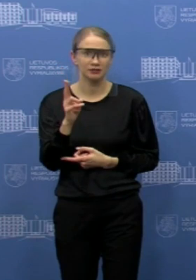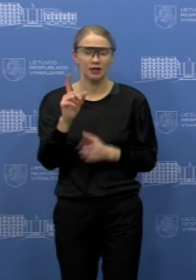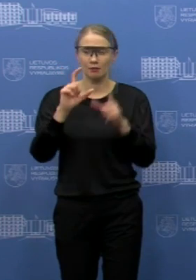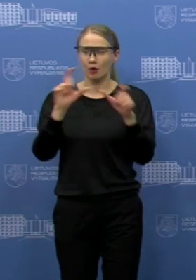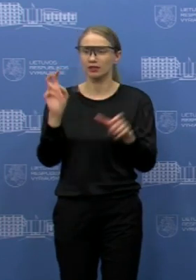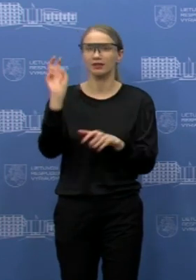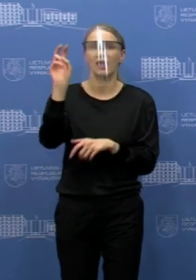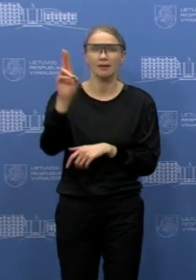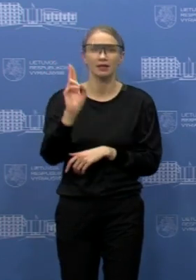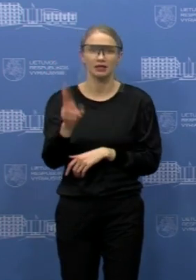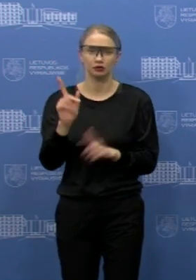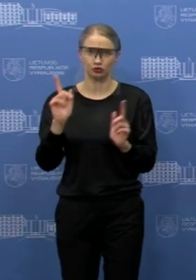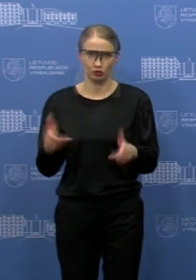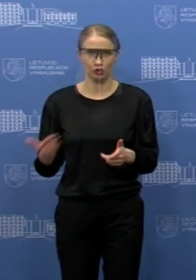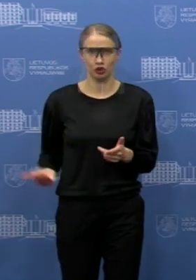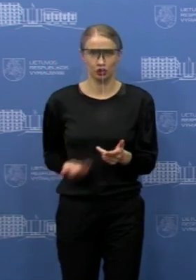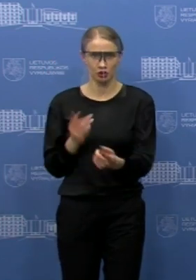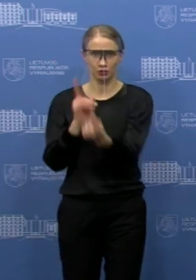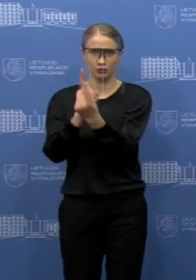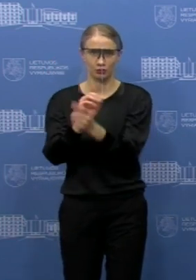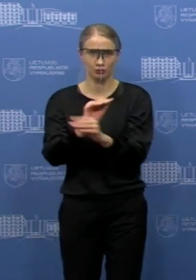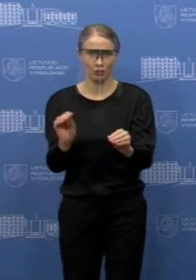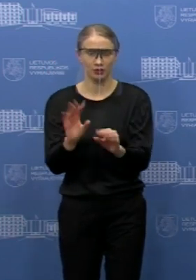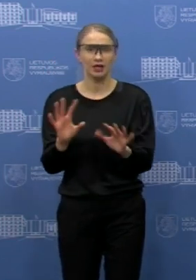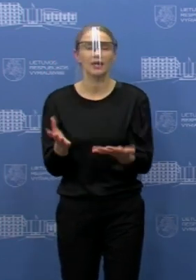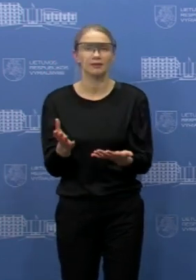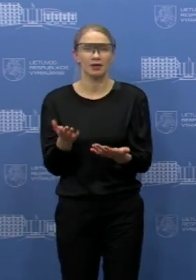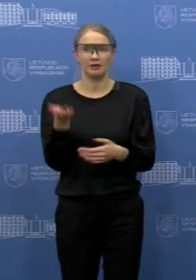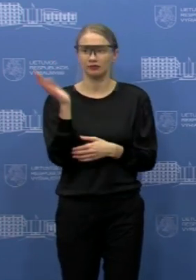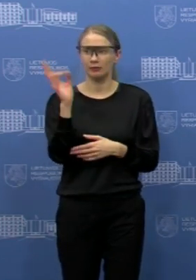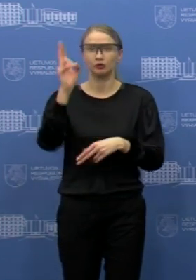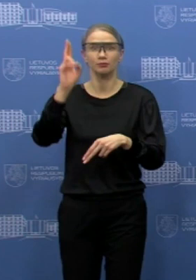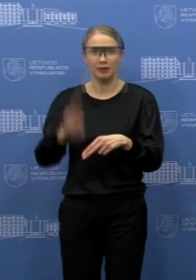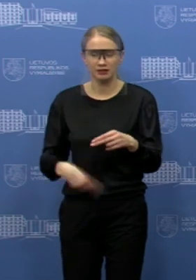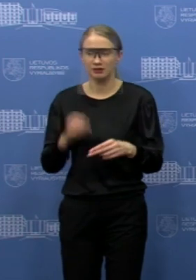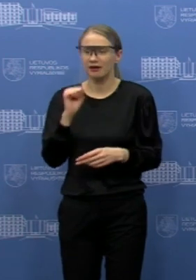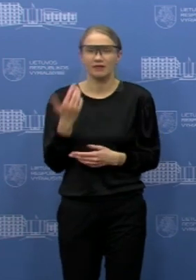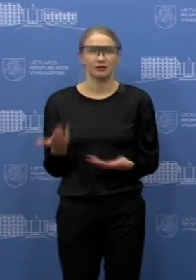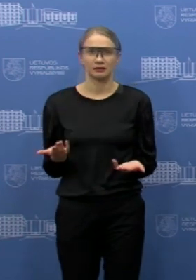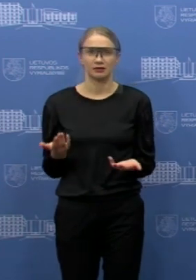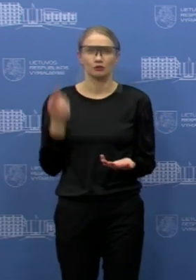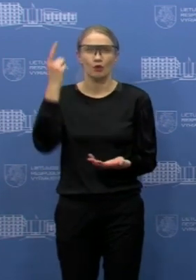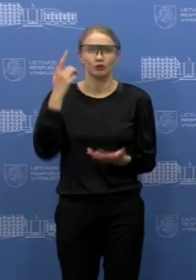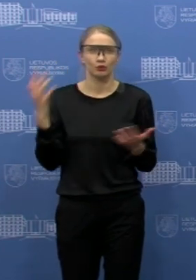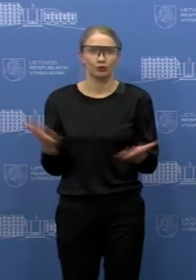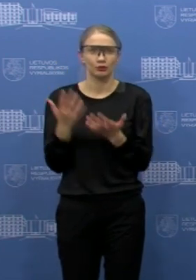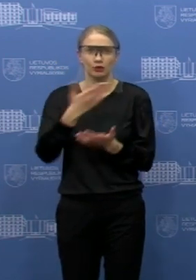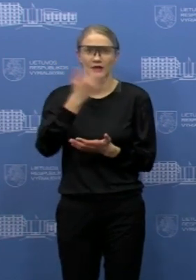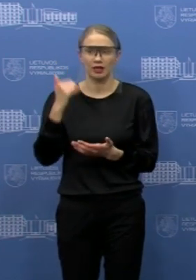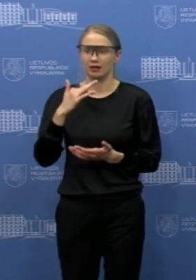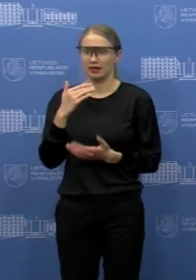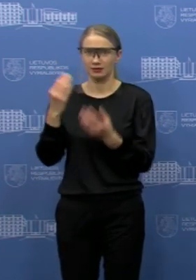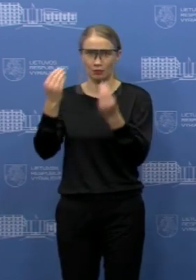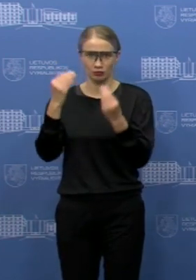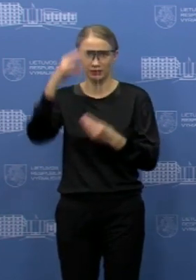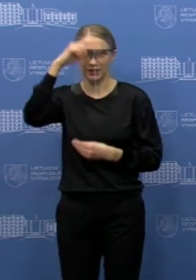mokyklas, kurie eisi mokyklas, ką siūlytumėte daryti po pamokų jiems, na, jeigu nėra nuo tolinio ūkdymo, o jie mokosi klasėje